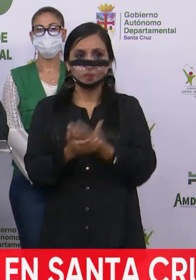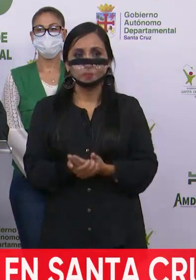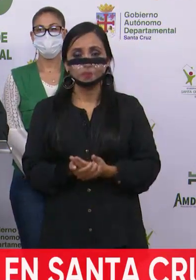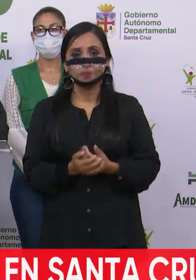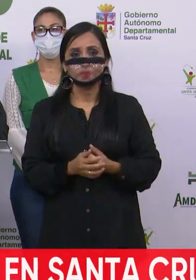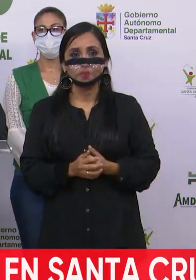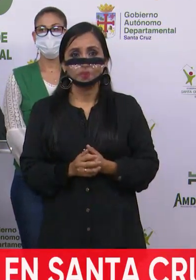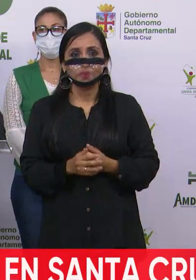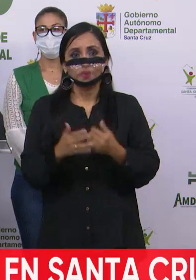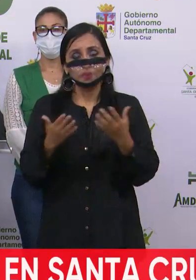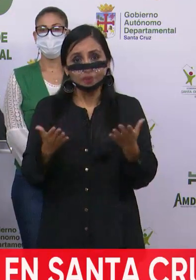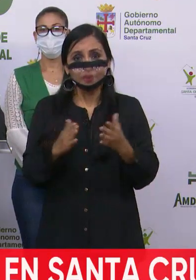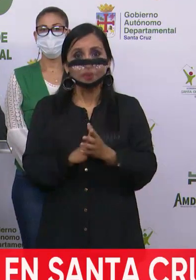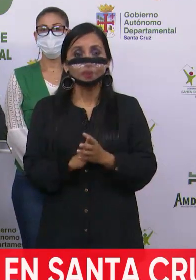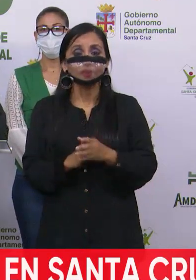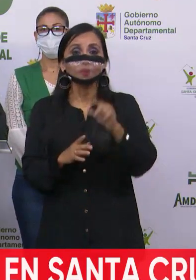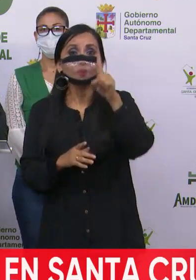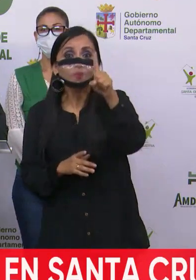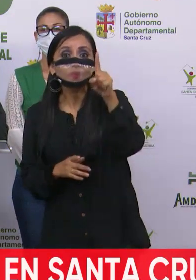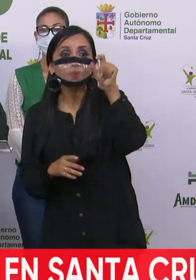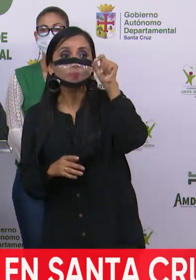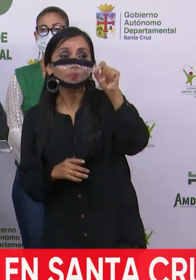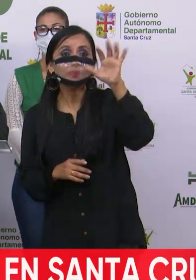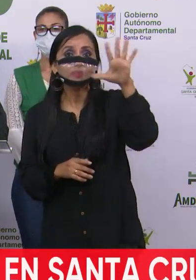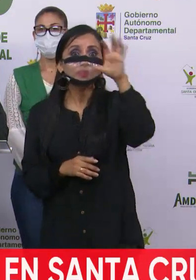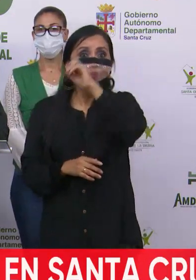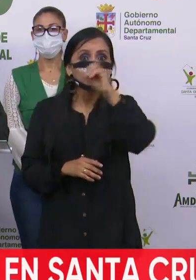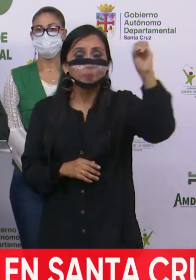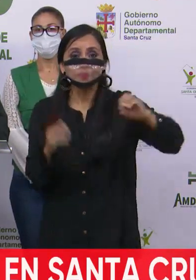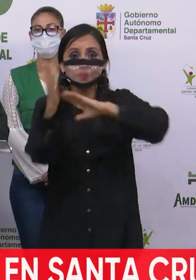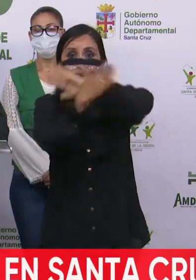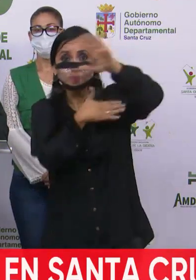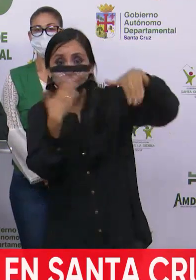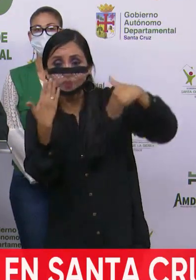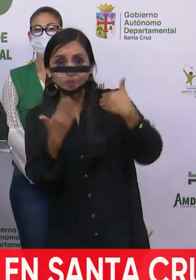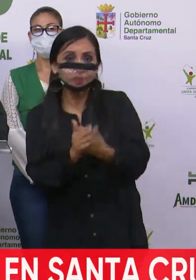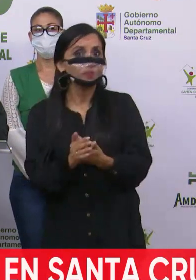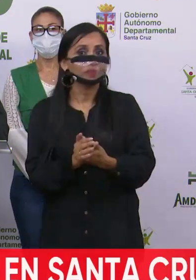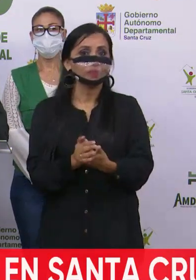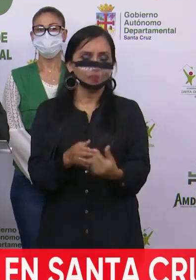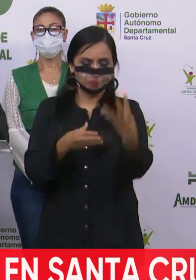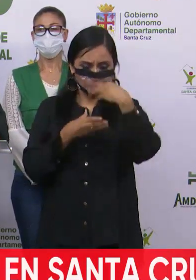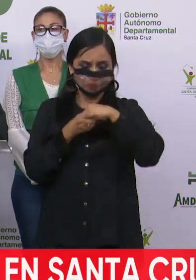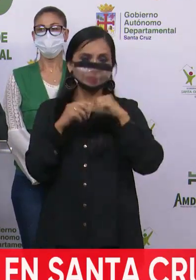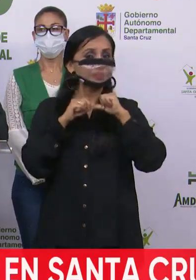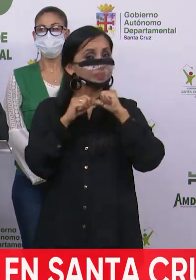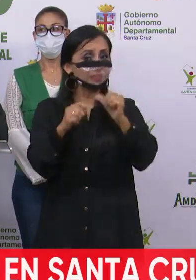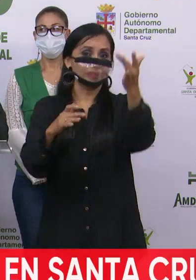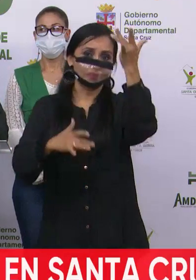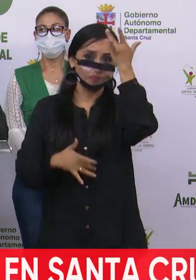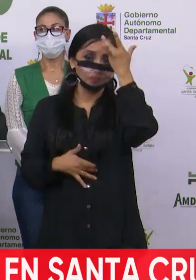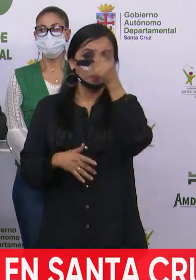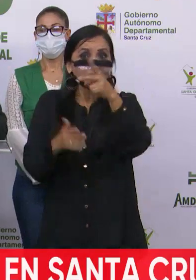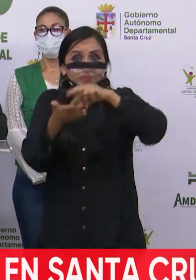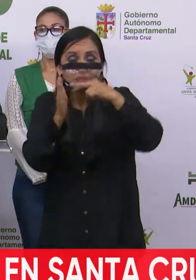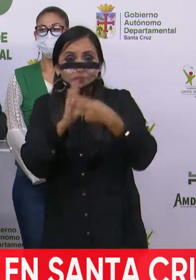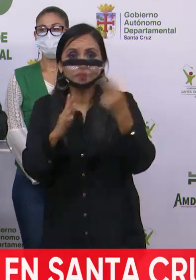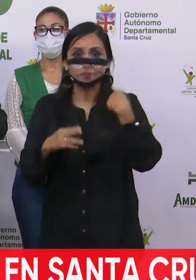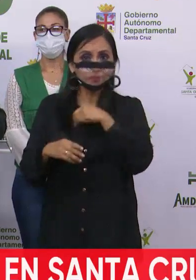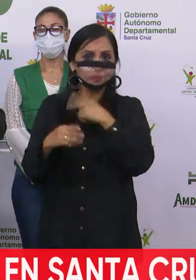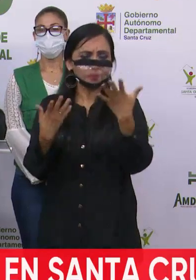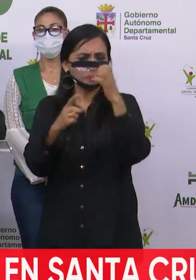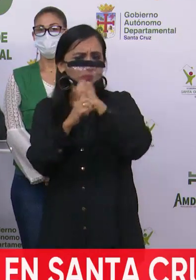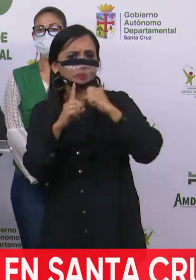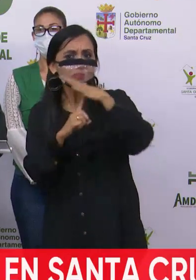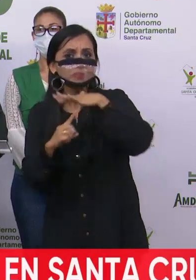es decir, el 1.5% del total de casos. Significa, como les dije, que estamos yendo a